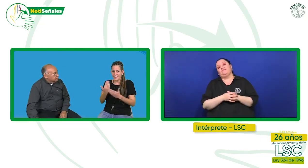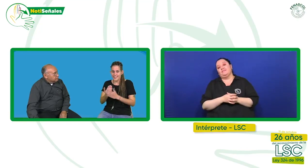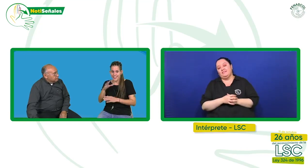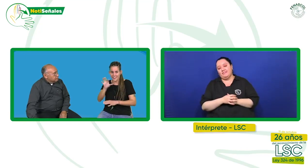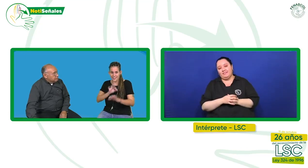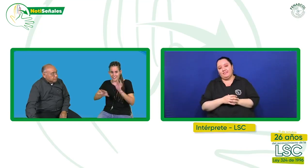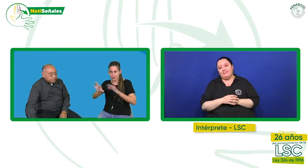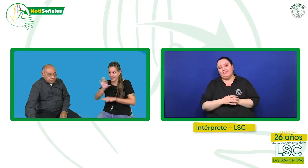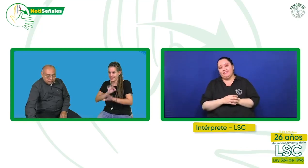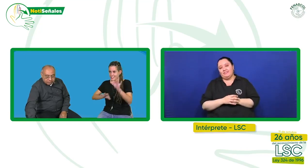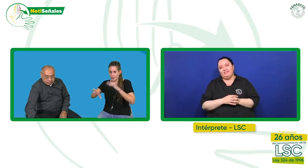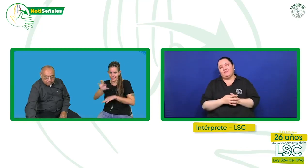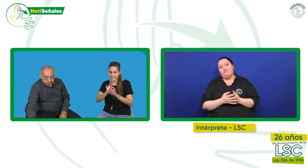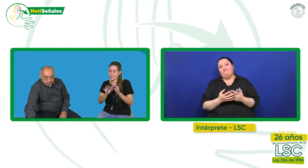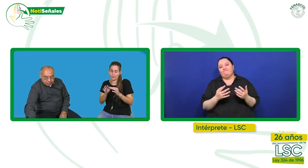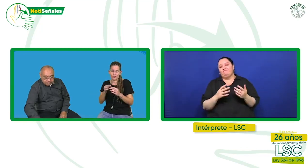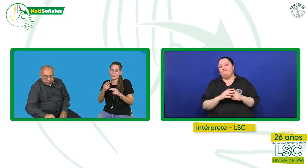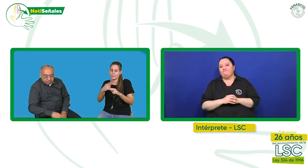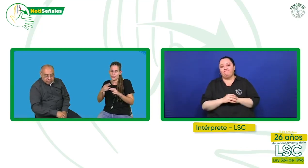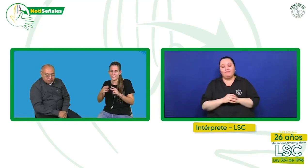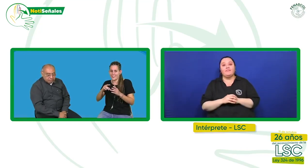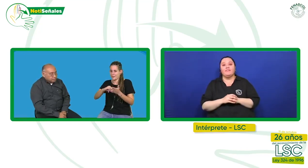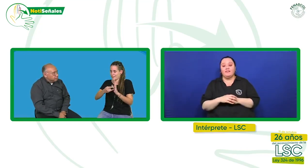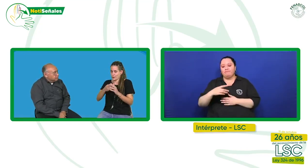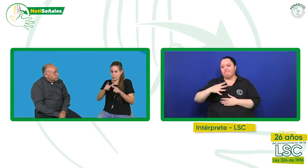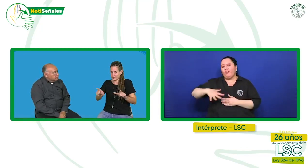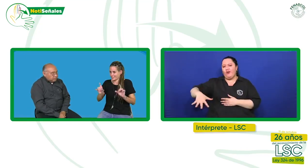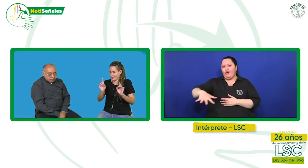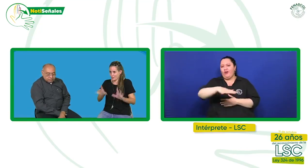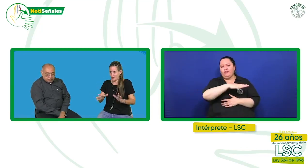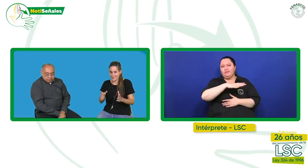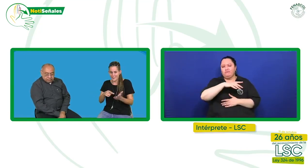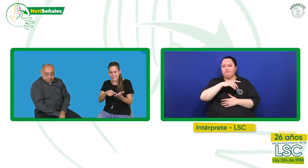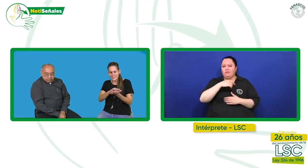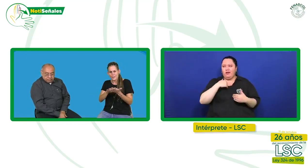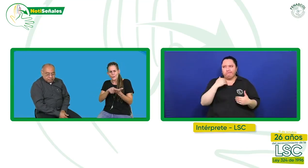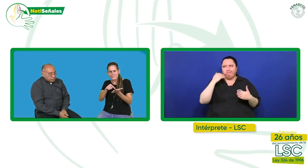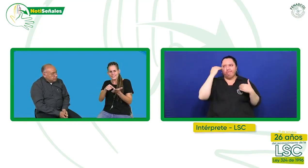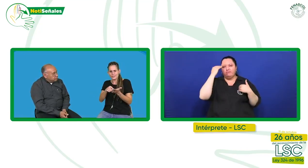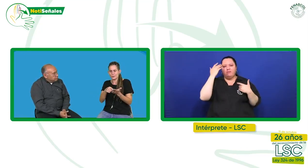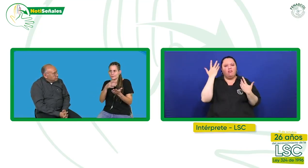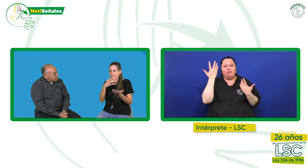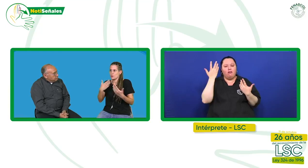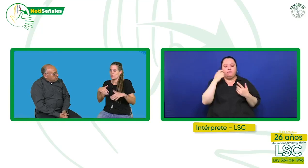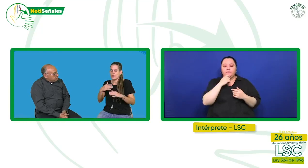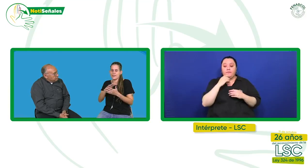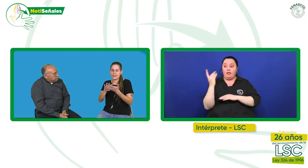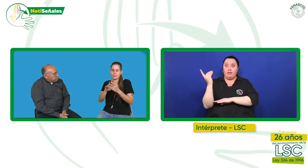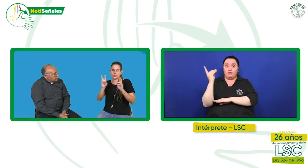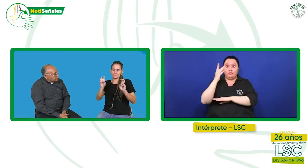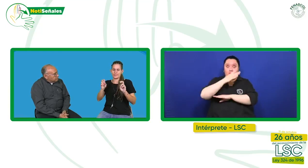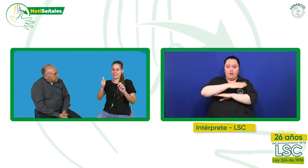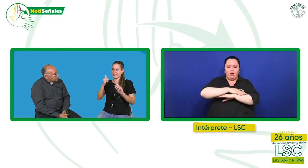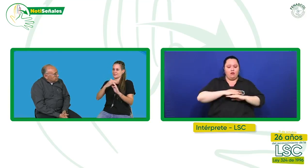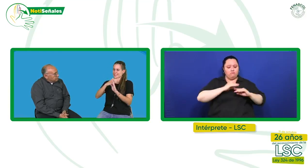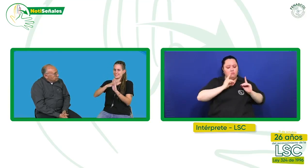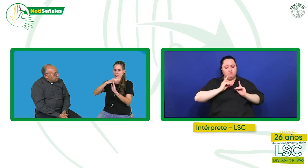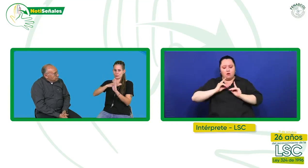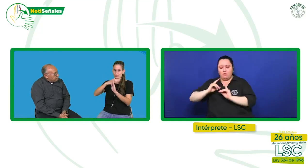Yo creo que todos somos conscientes de la cantidad de decisiones que tomamos día a día a lo largo de nuestra vida. Pues en